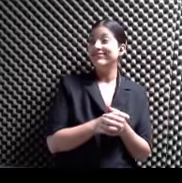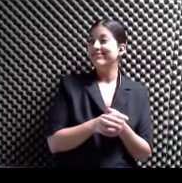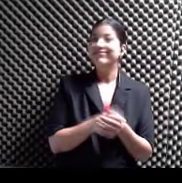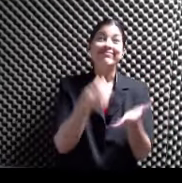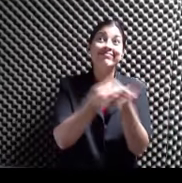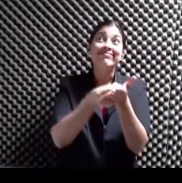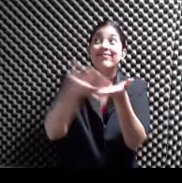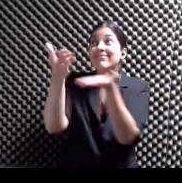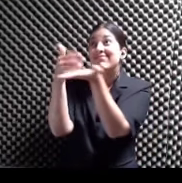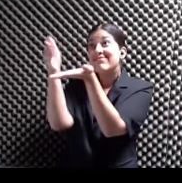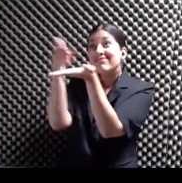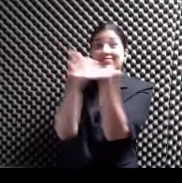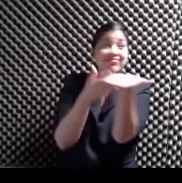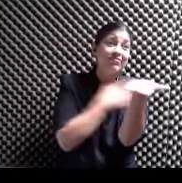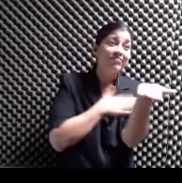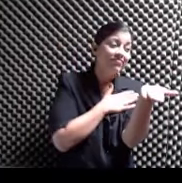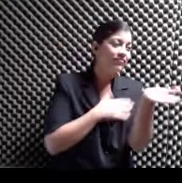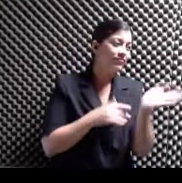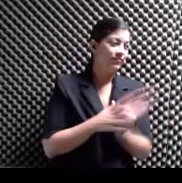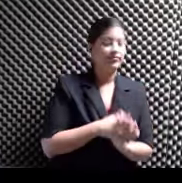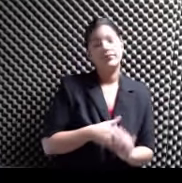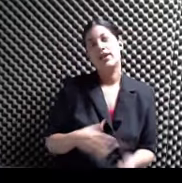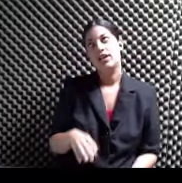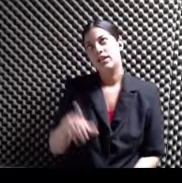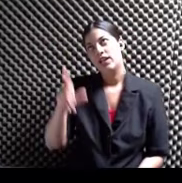Una moneda Capaz que viene reina Dice Andame acá Que yo lo llevo